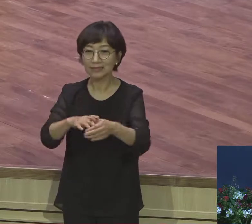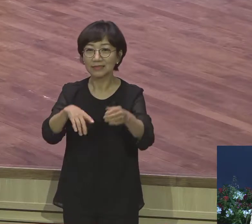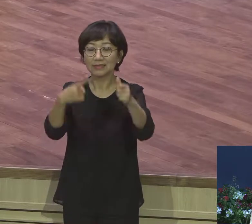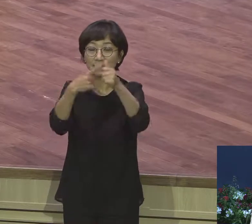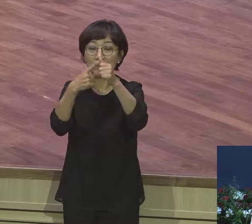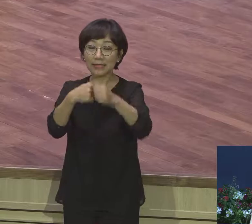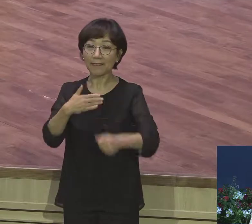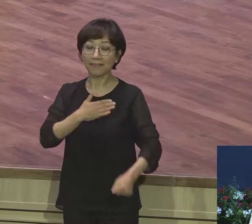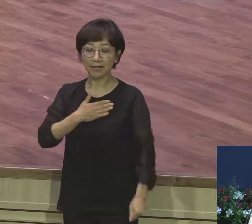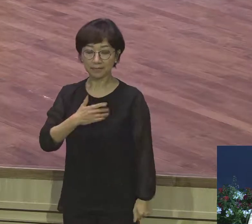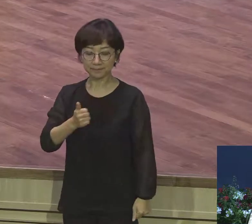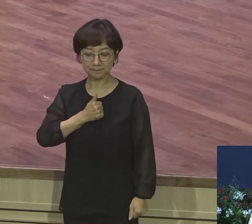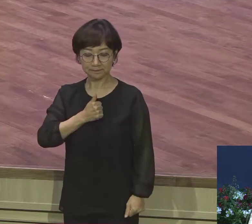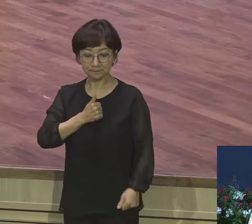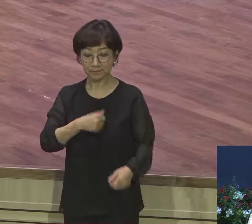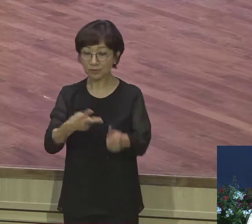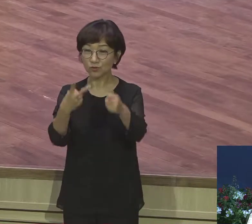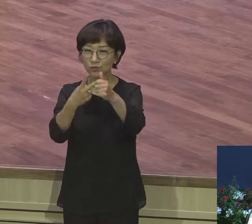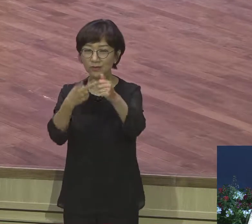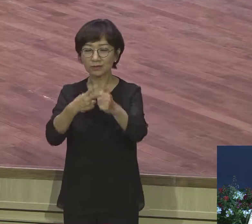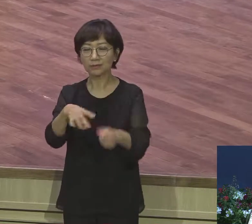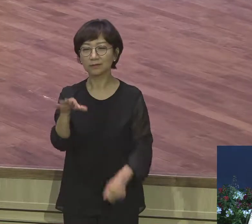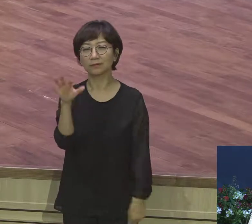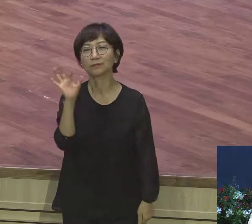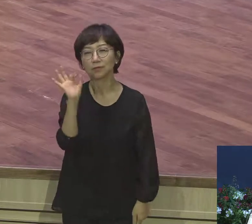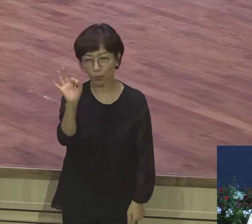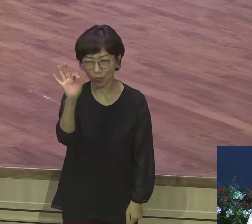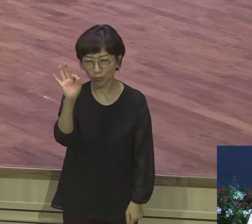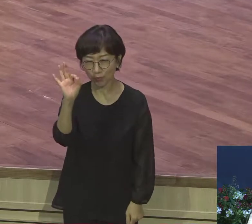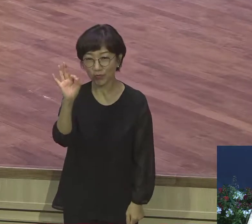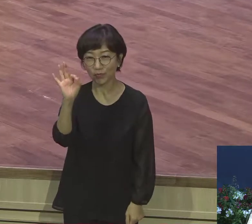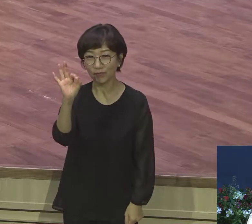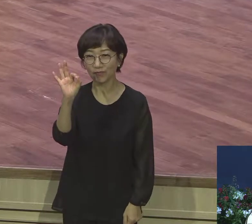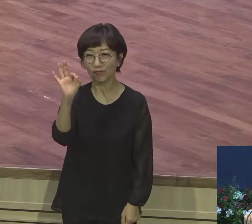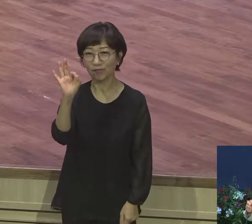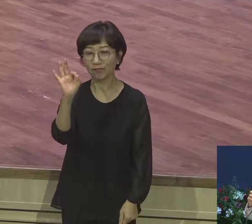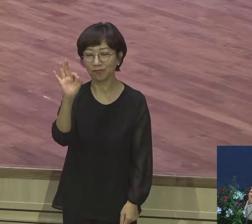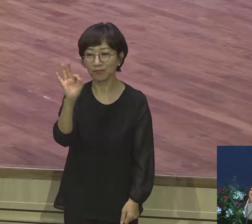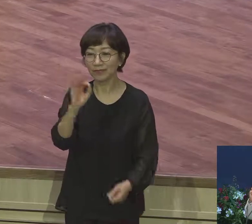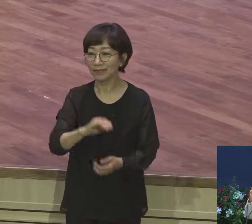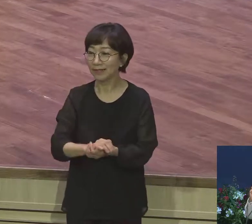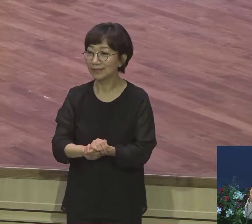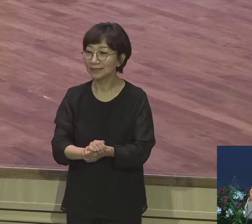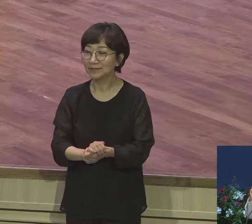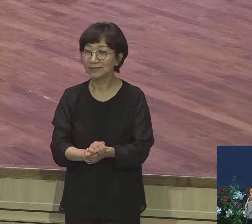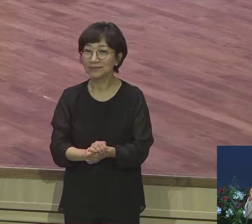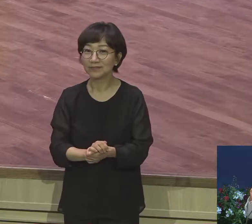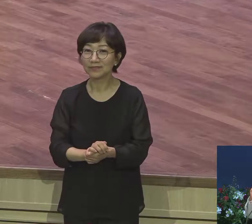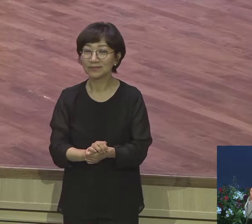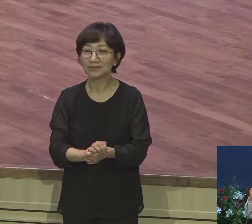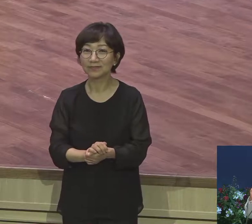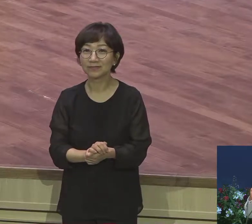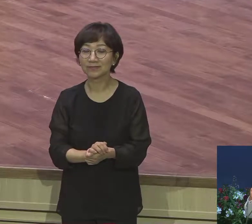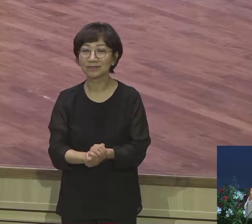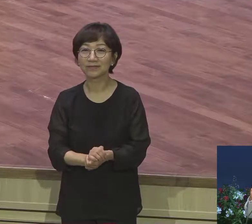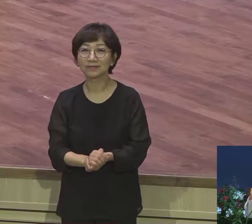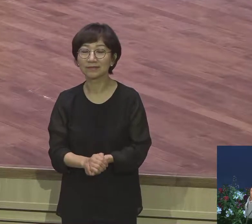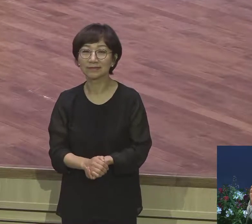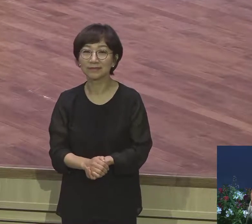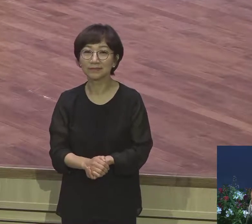그래서요 은혜를 받고요 여러분이 정말 성령의 사람이라면 돈에 어떤 돈에 대한 어떤 그런 애착